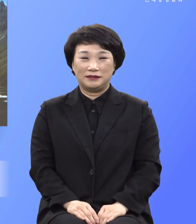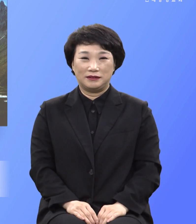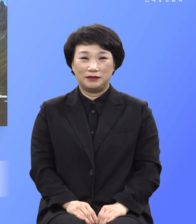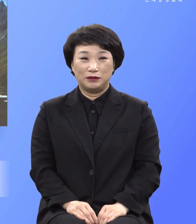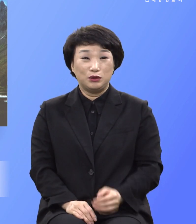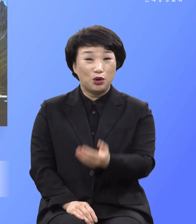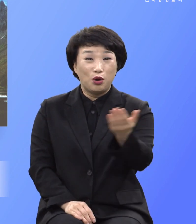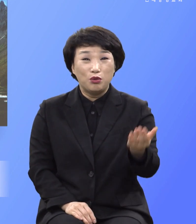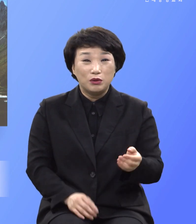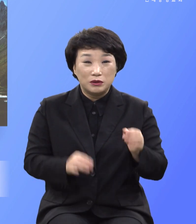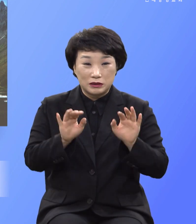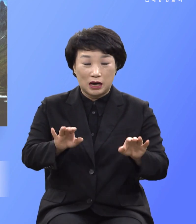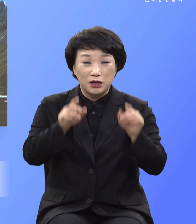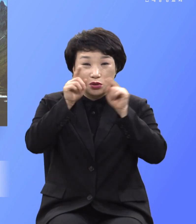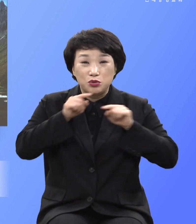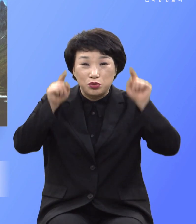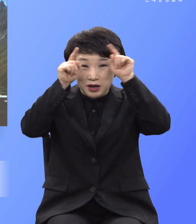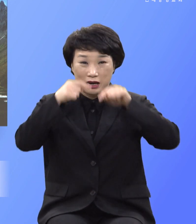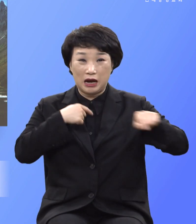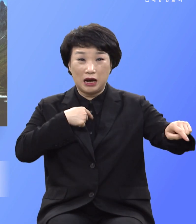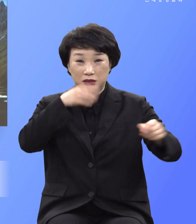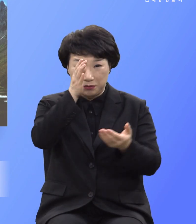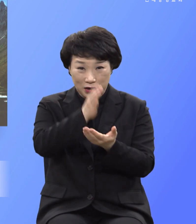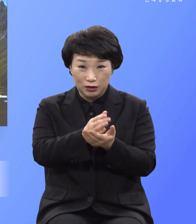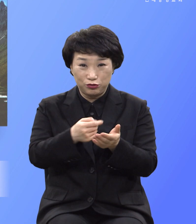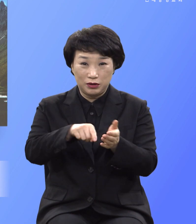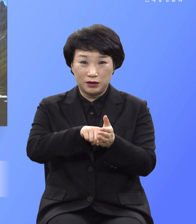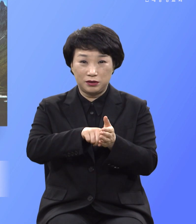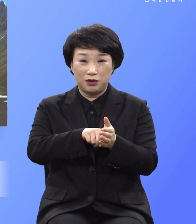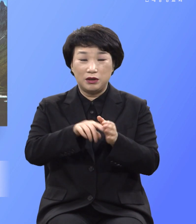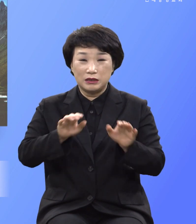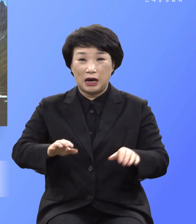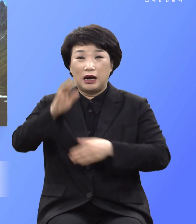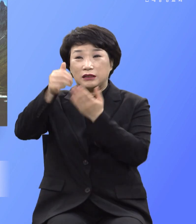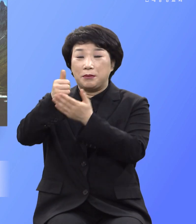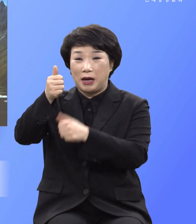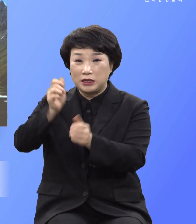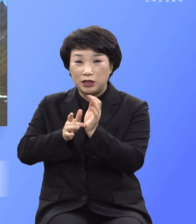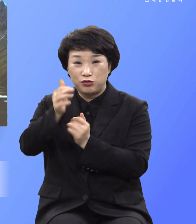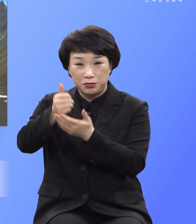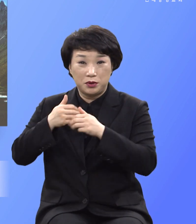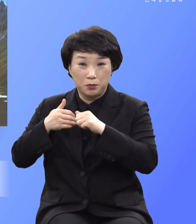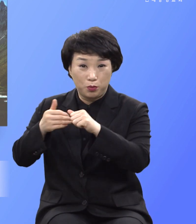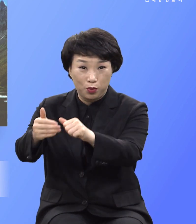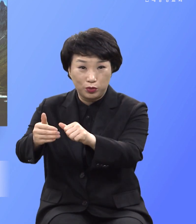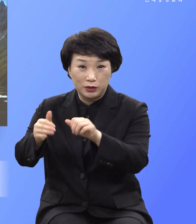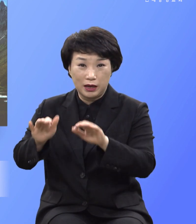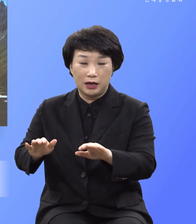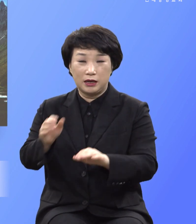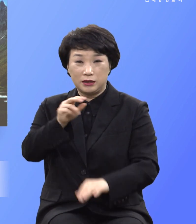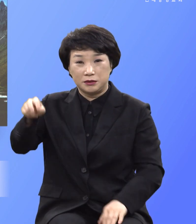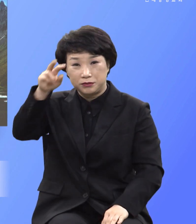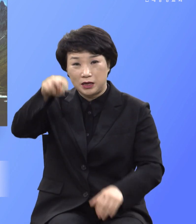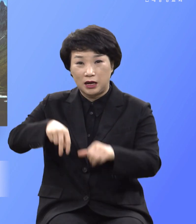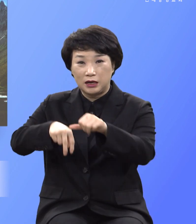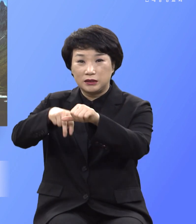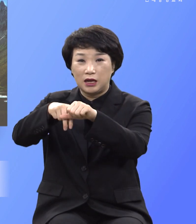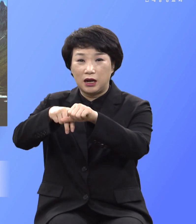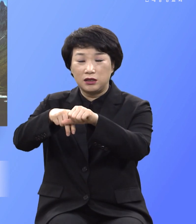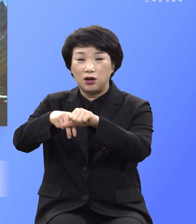지옥 가지 말라고 그렇게 하나님은 아들 보내서 십자가에서 죄인 중에